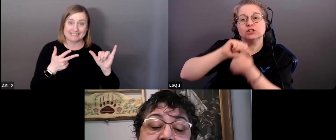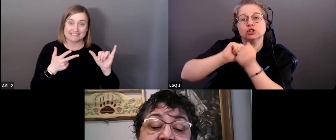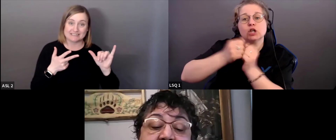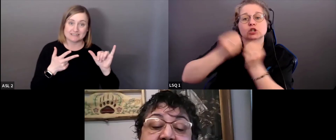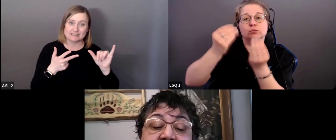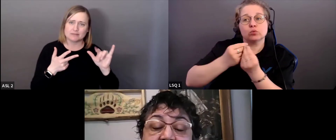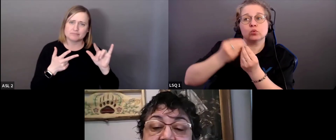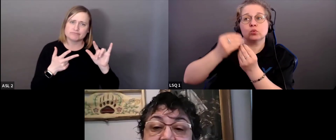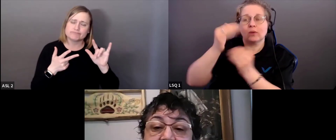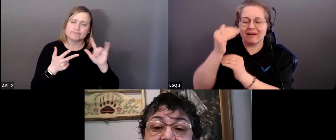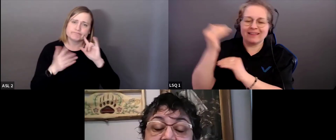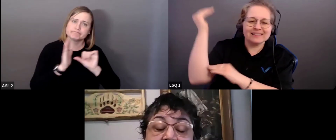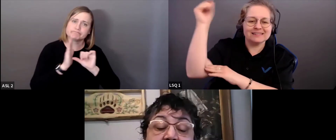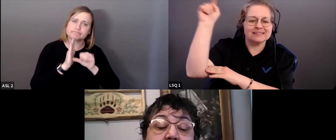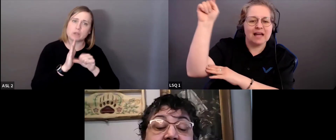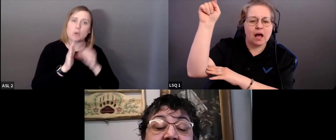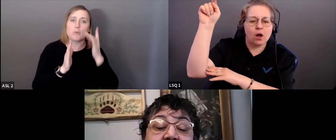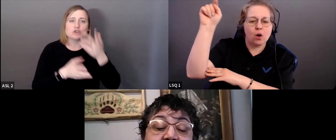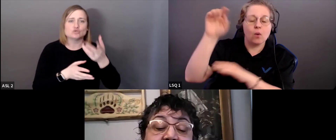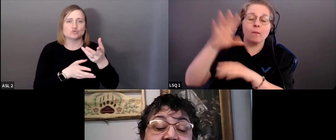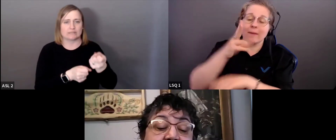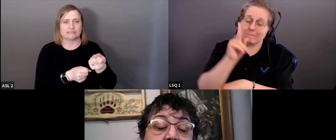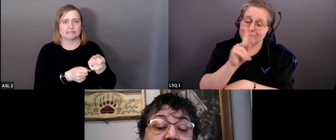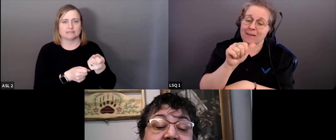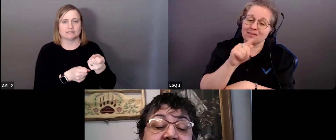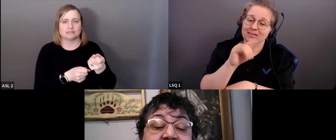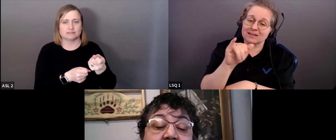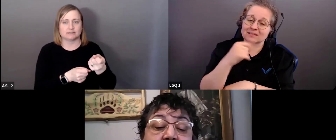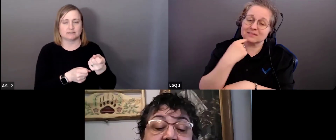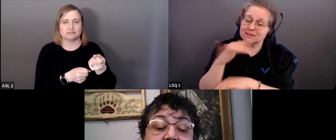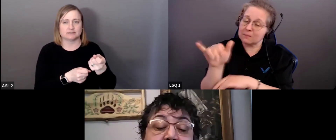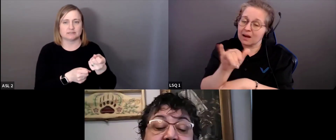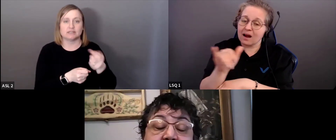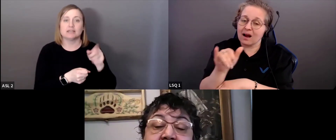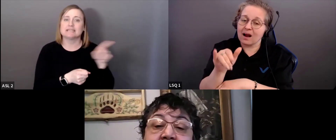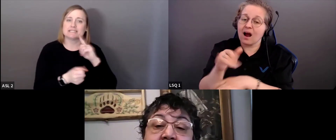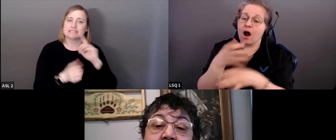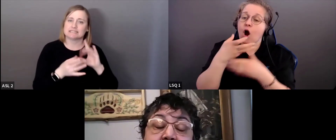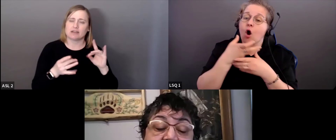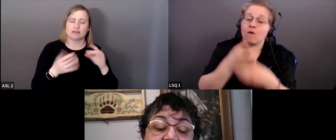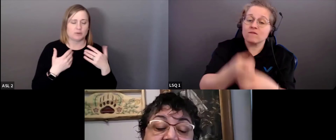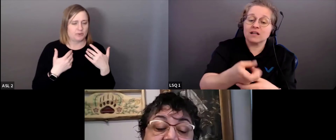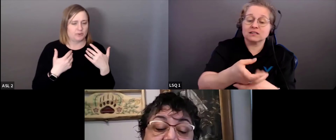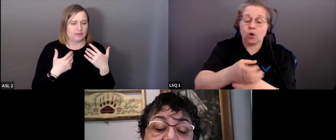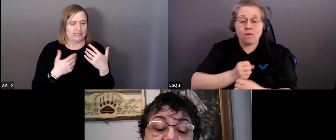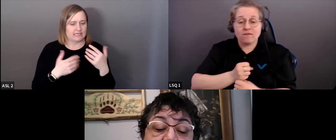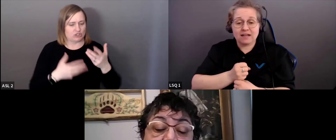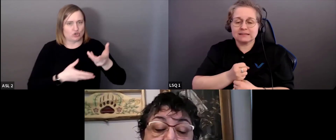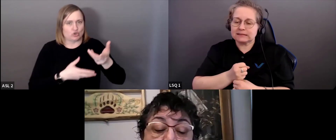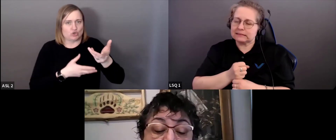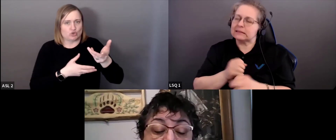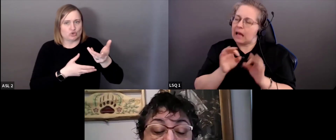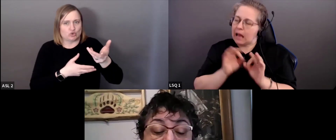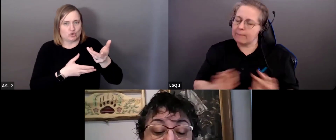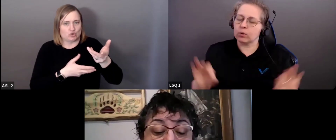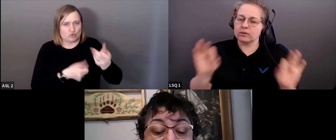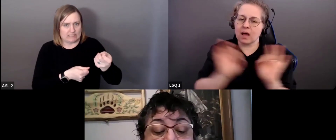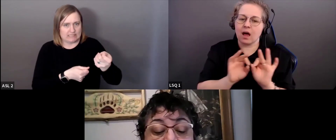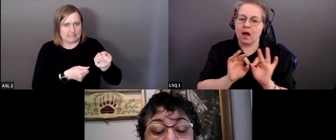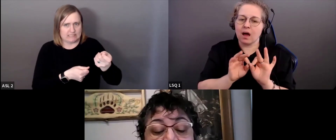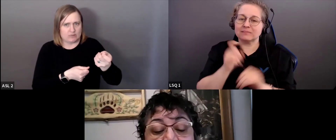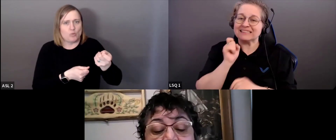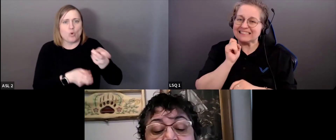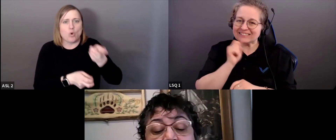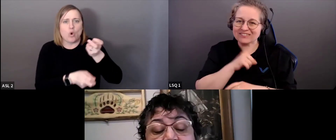Et Patty a dit un peu la même chose. Elle a dit que la confiance était fondamentale, que c'est difficile à